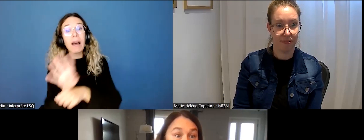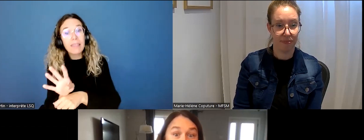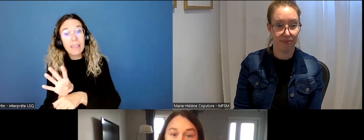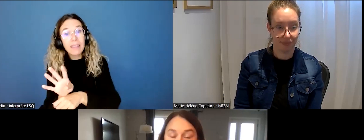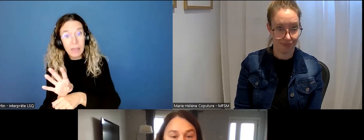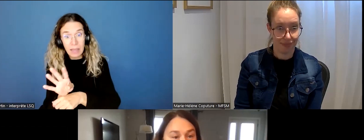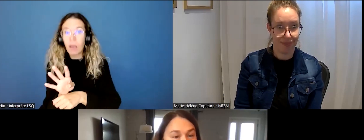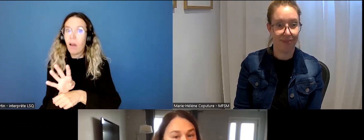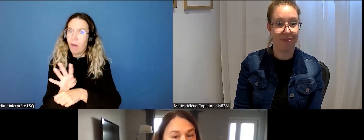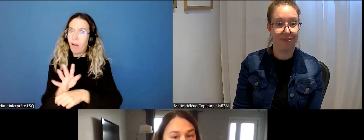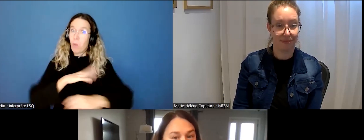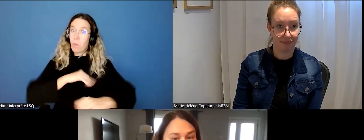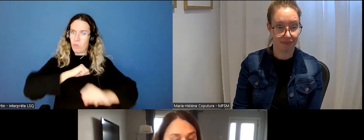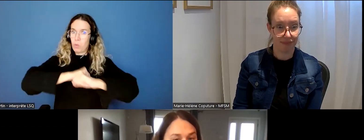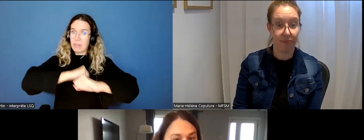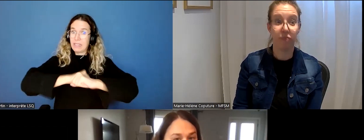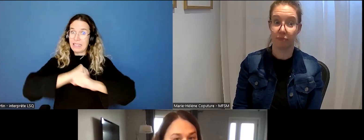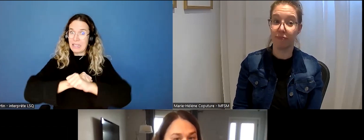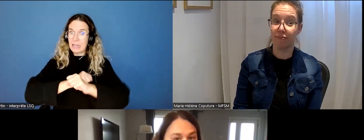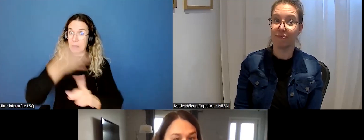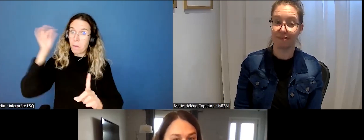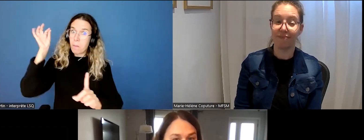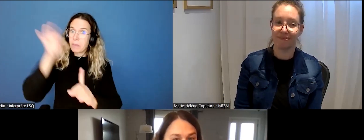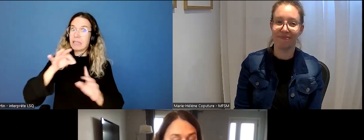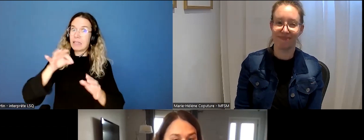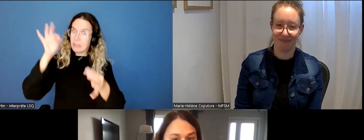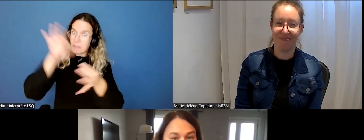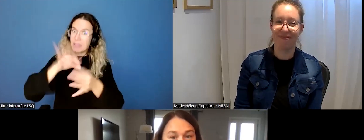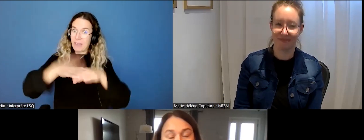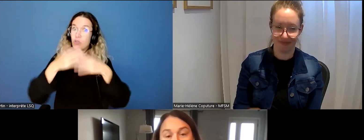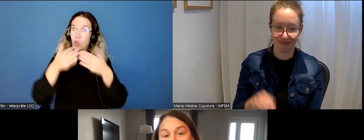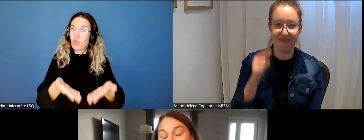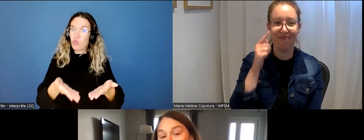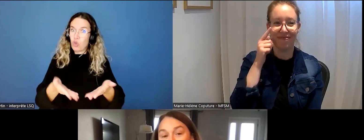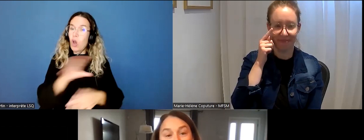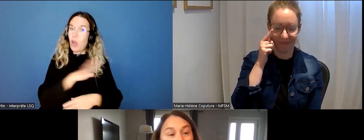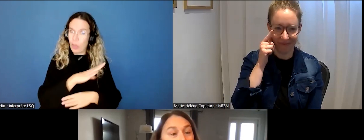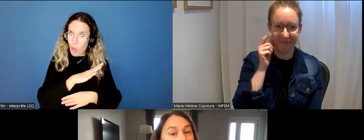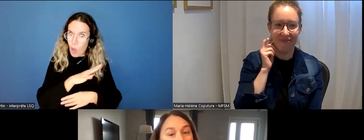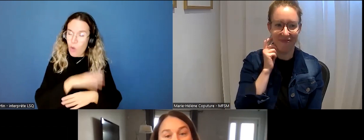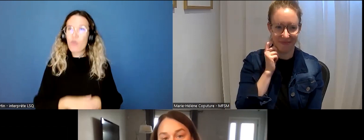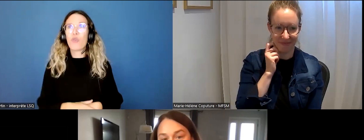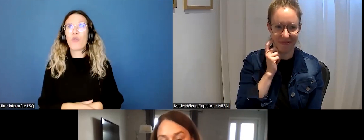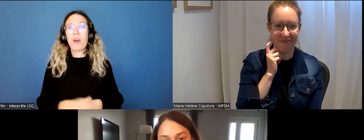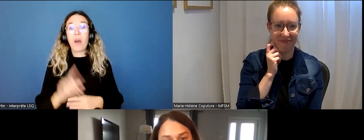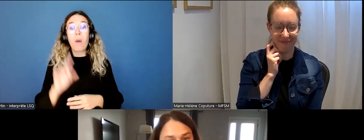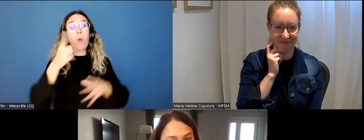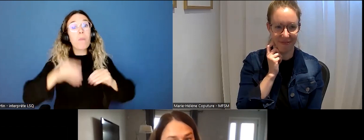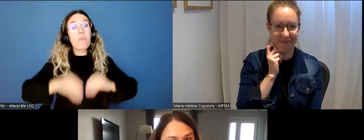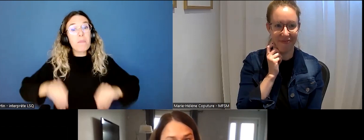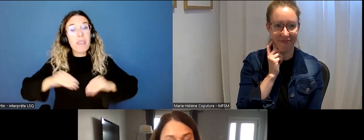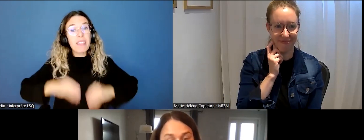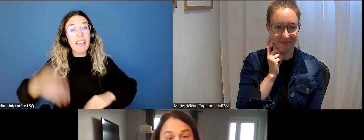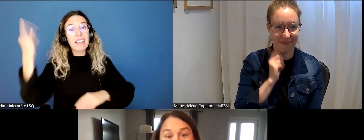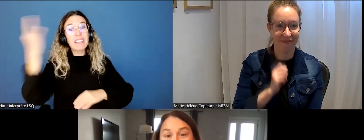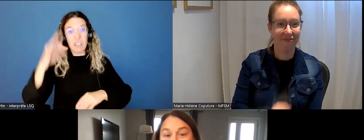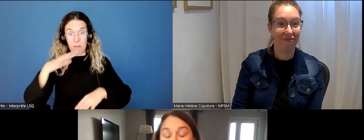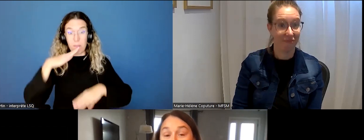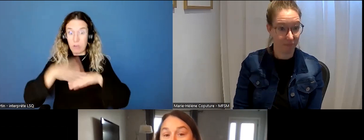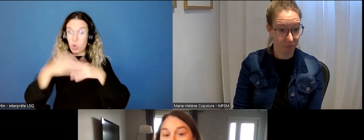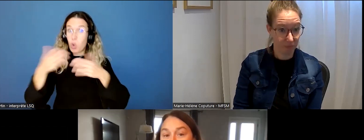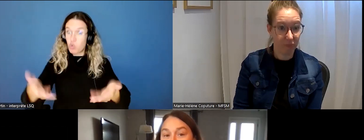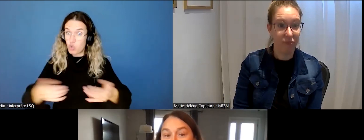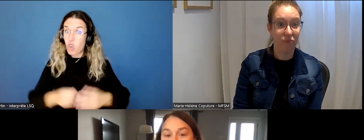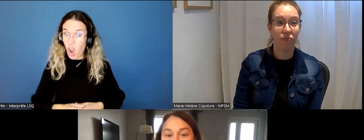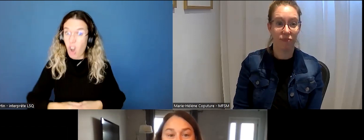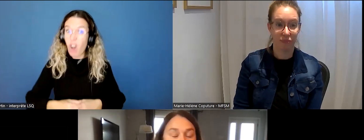il y a eu des publicités spécifiques sur cette problématique-là. Même que le premier ministre en a parlé pendant ses points de presse.